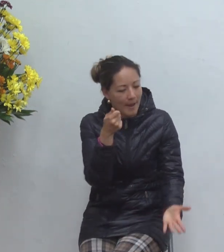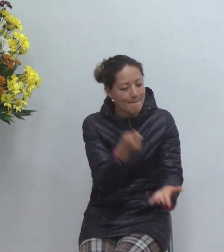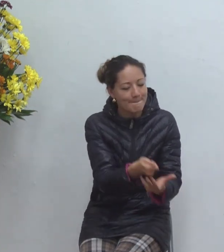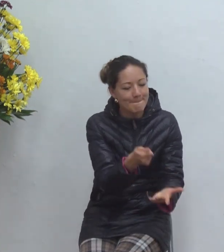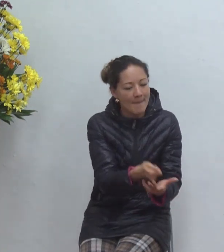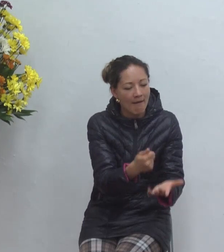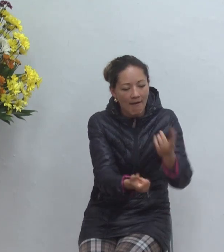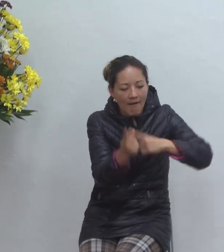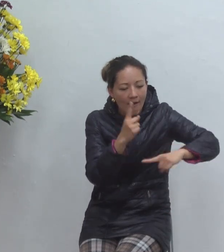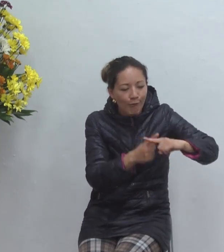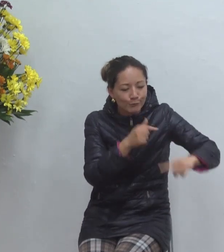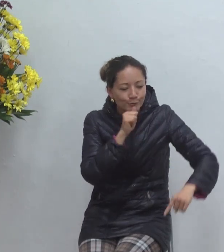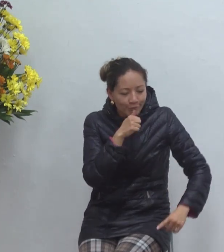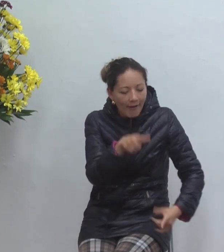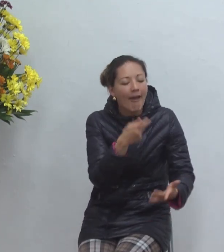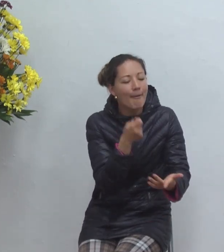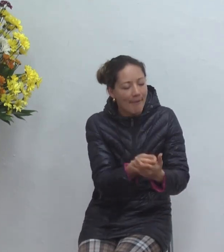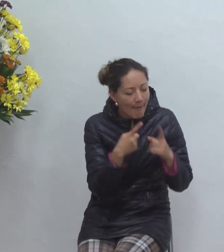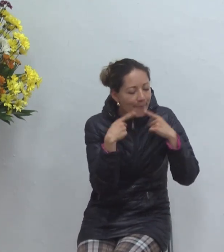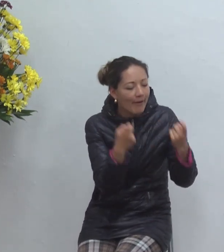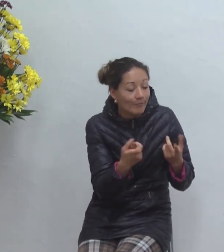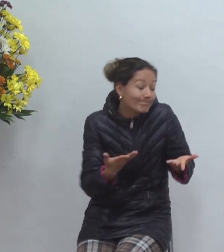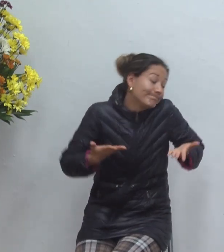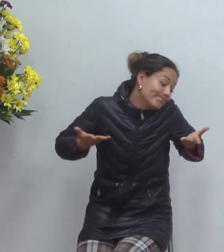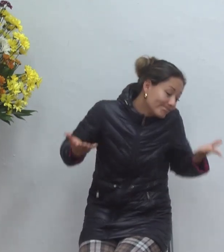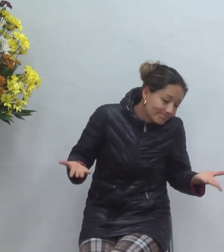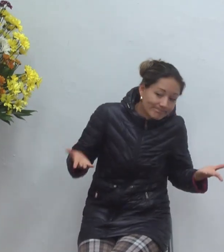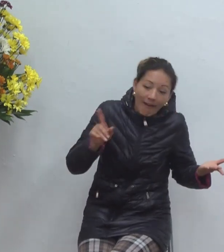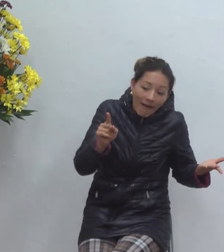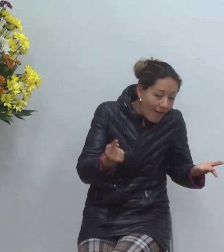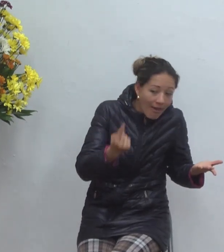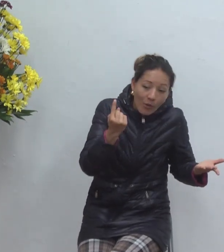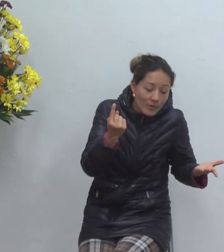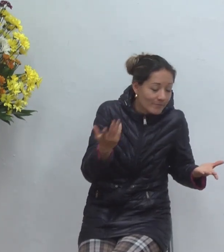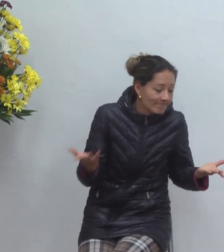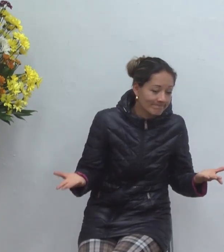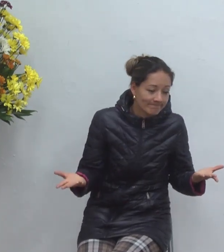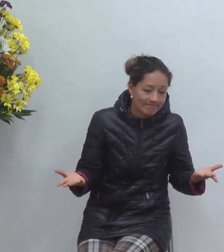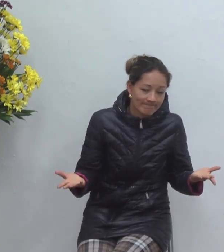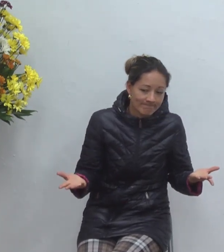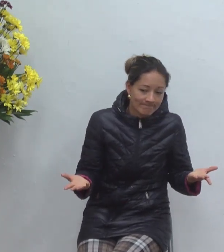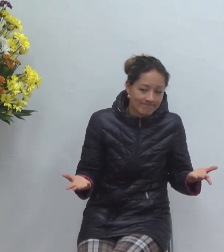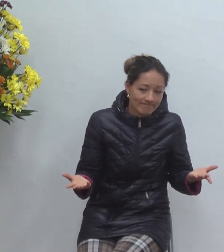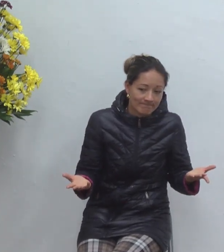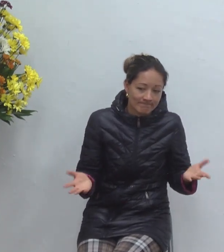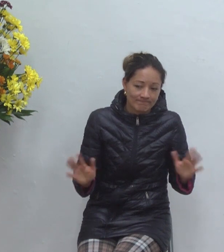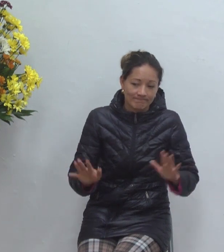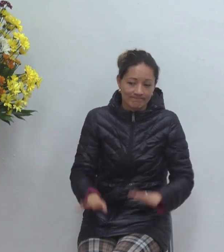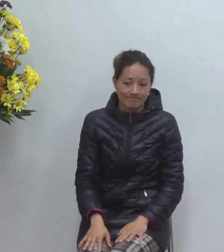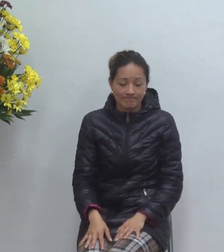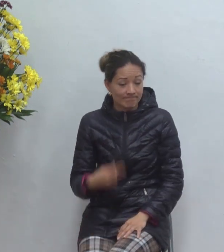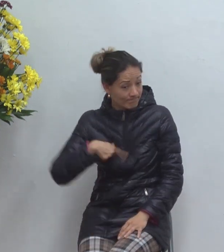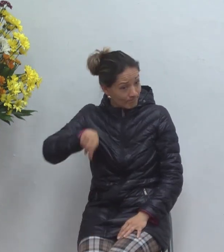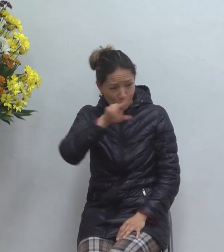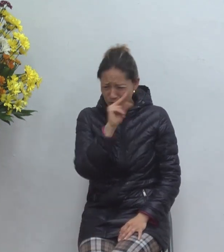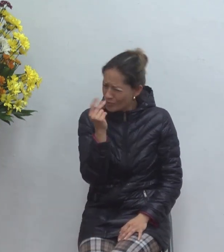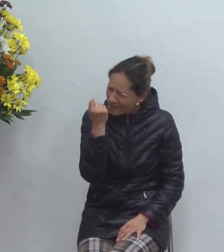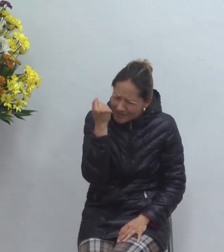pecados se da cuenta que hay una razón de ser en este desarrollo del evangelio si nosotros no entendemos que en él en la cruz llevó